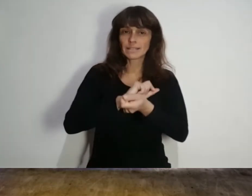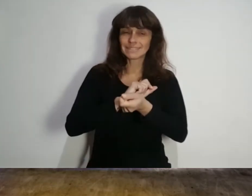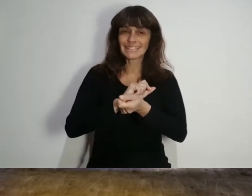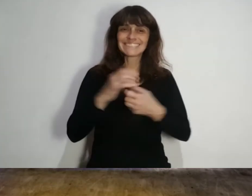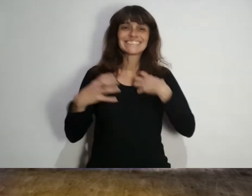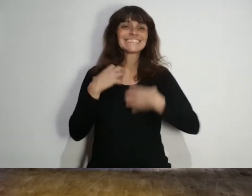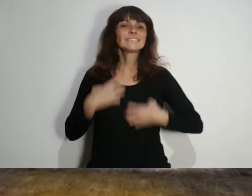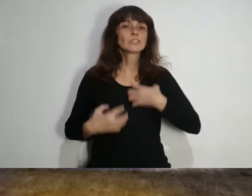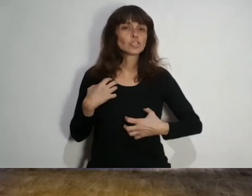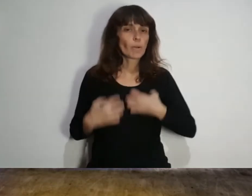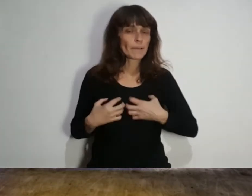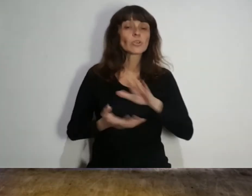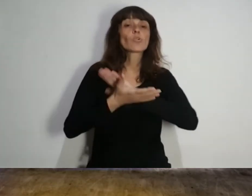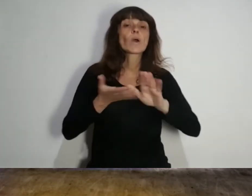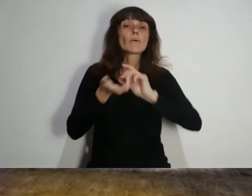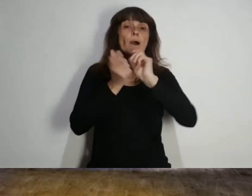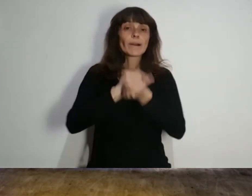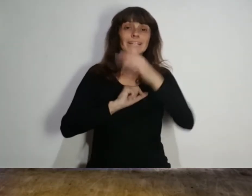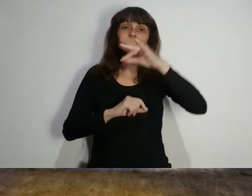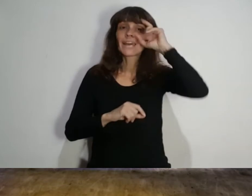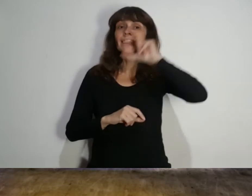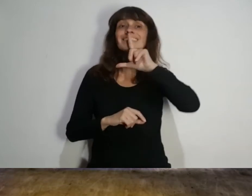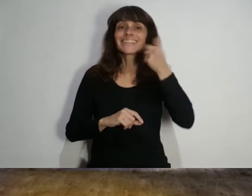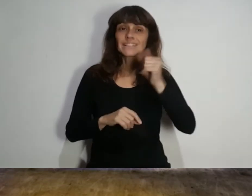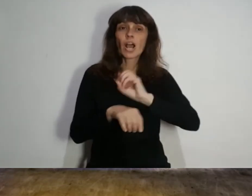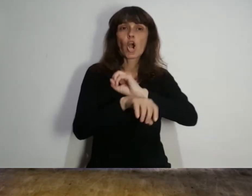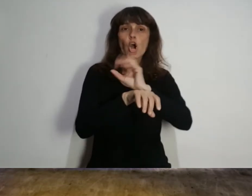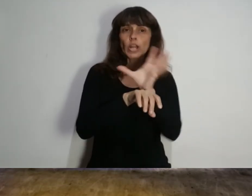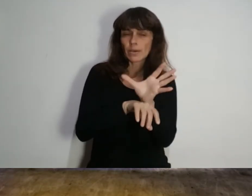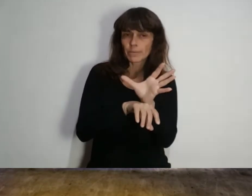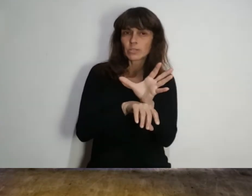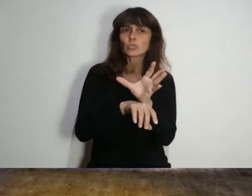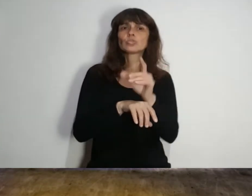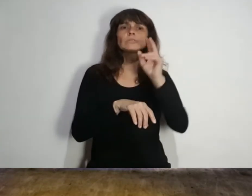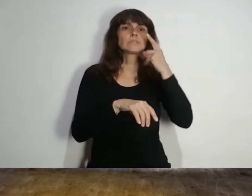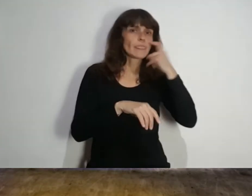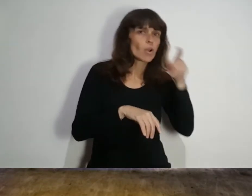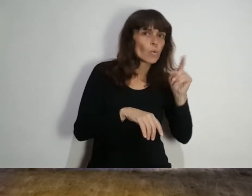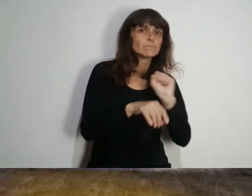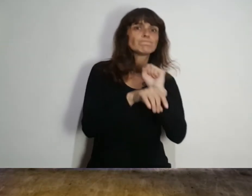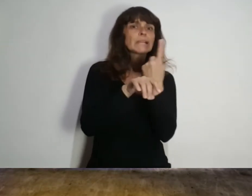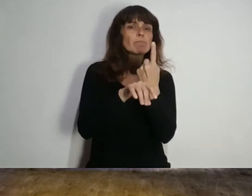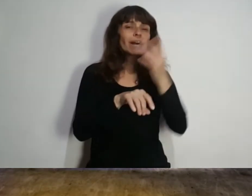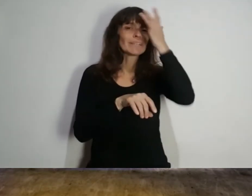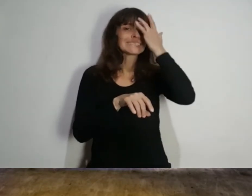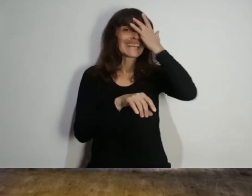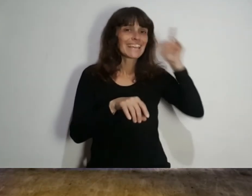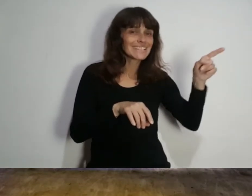Variante síntomas La nueva variante delta del coronavirus identificada por primera vez en la India